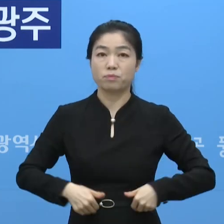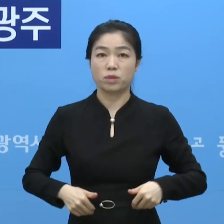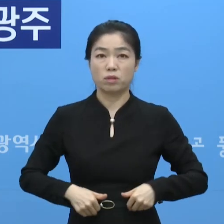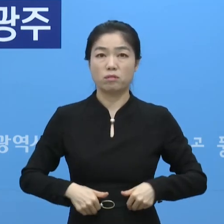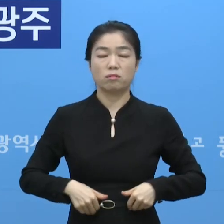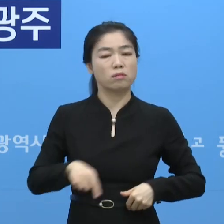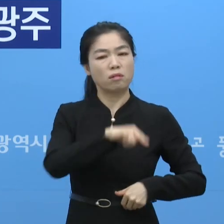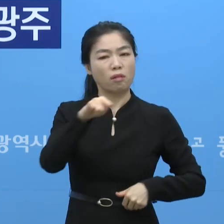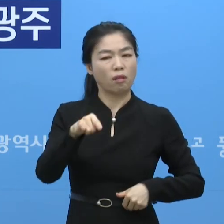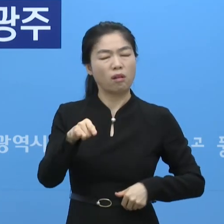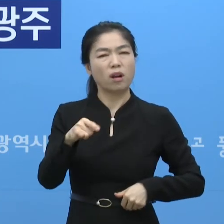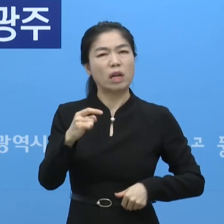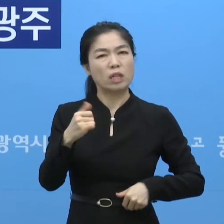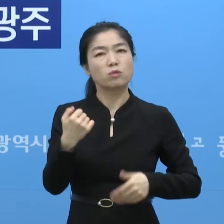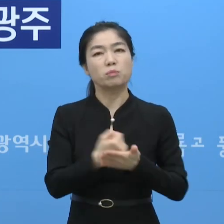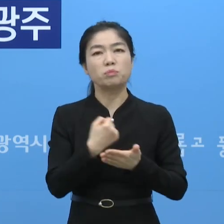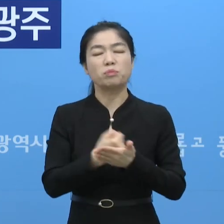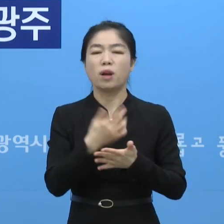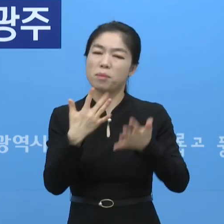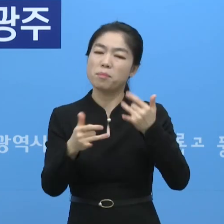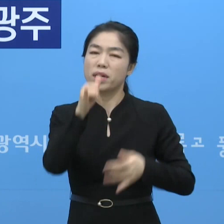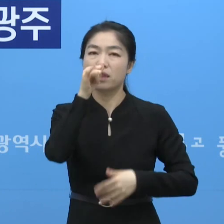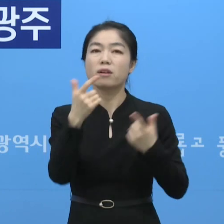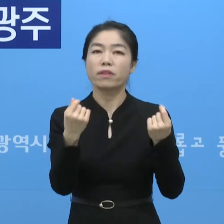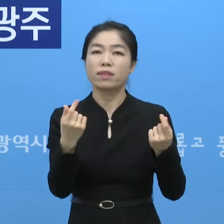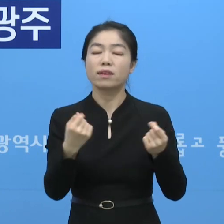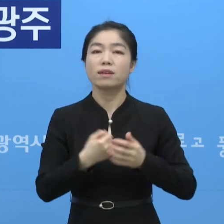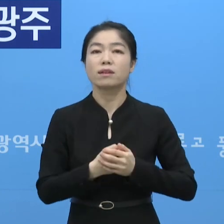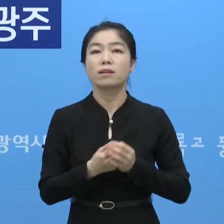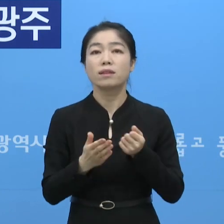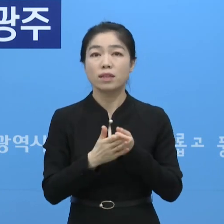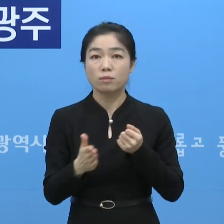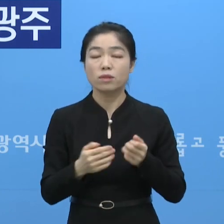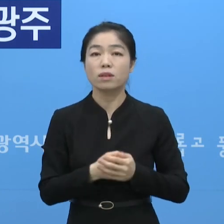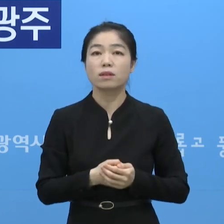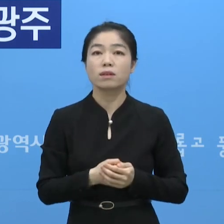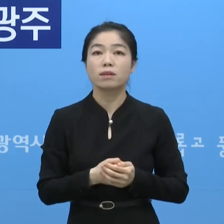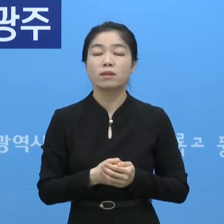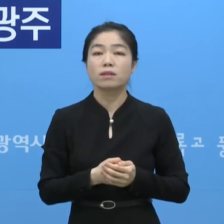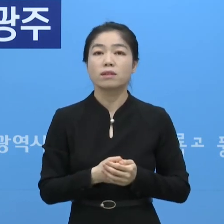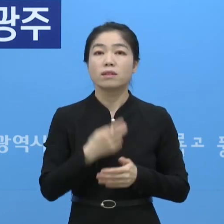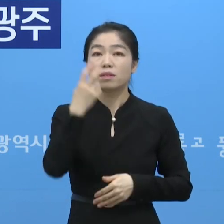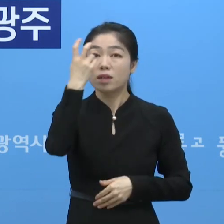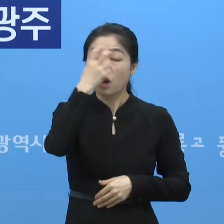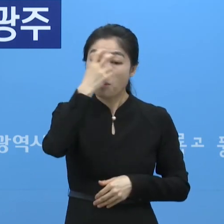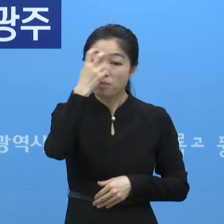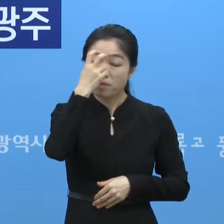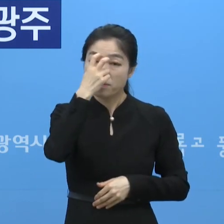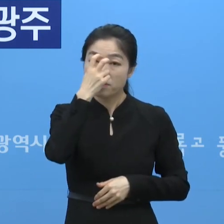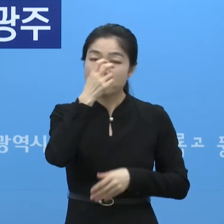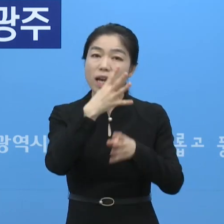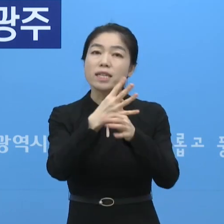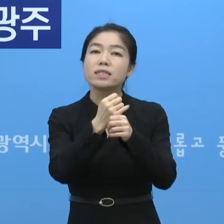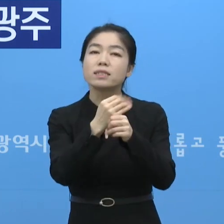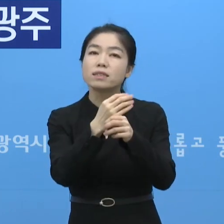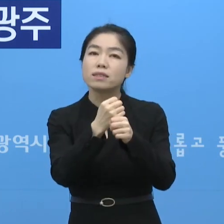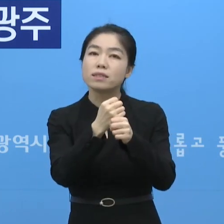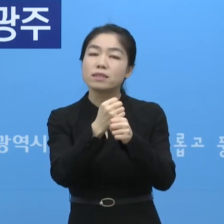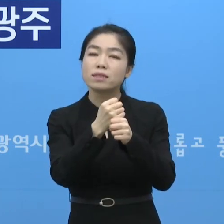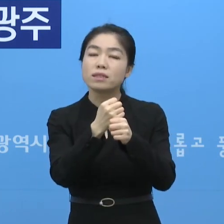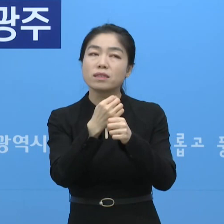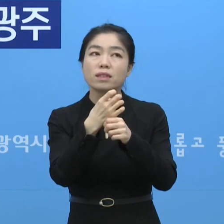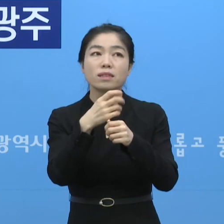이런 부분들이 좀 아쉬운 부분이 있었습니다. 그래서 저희들이 검사하는 시점이 한